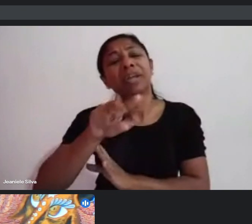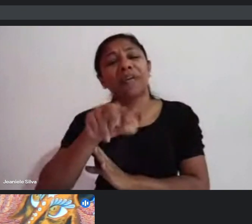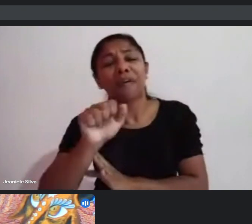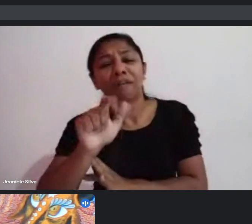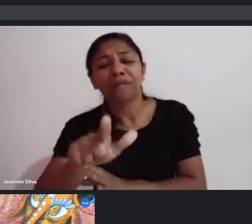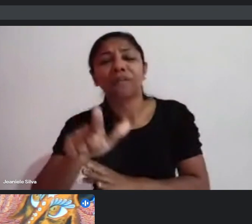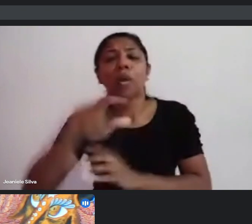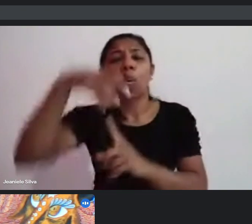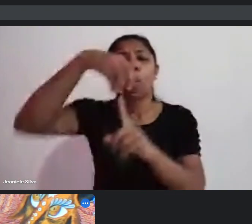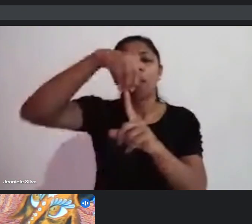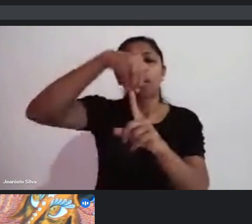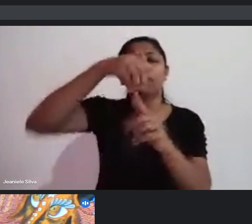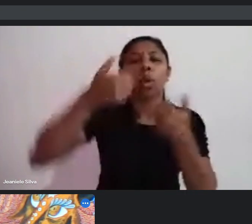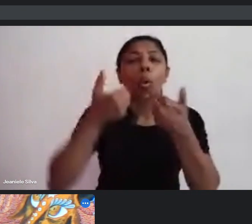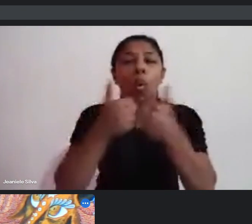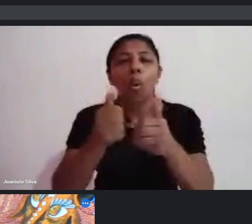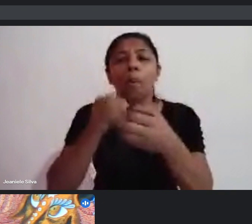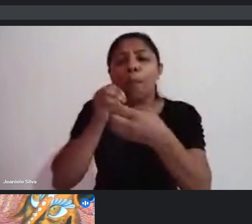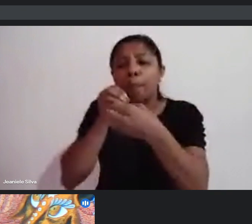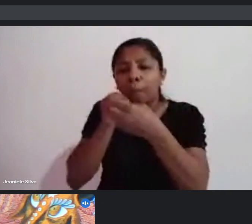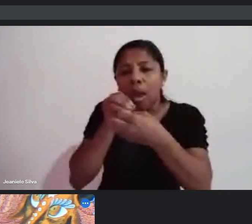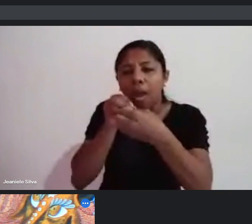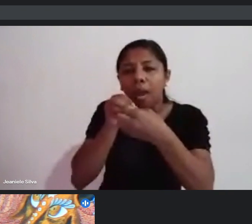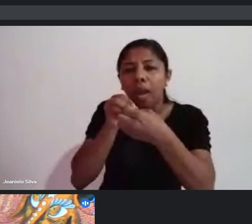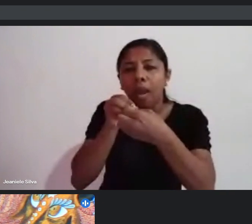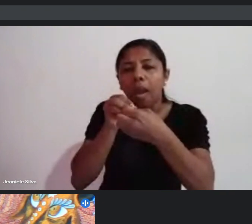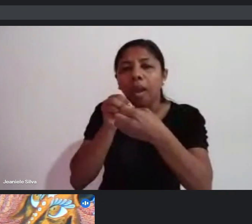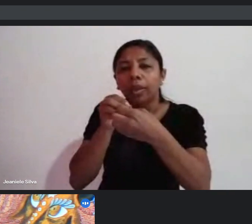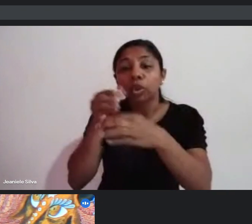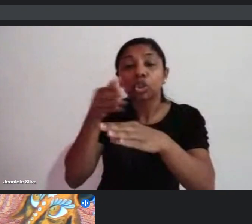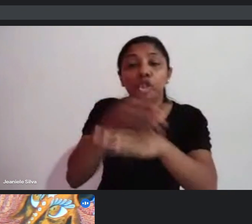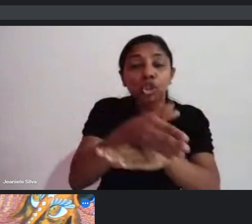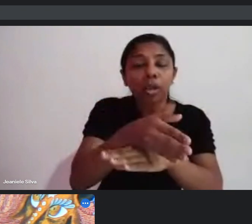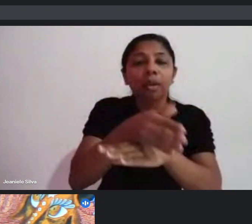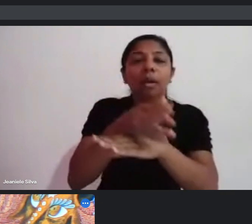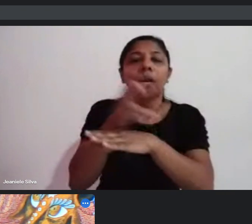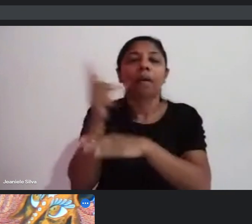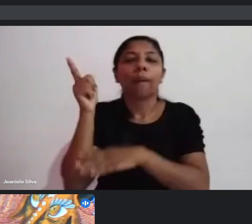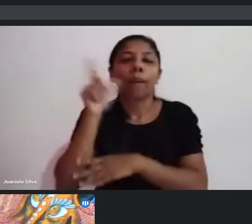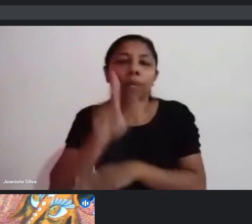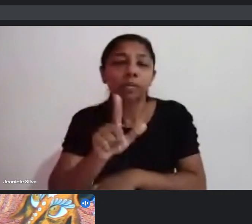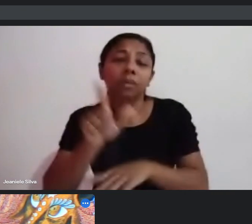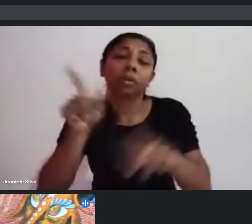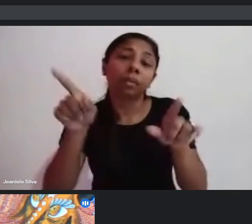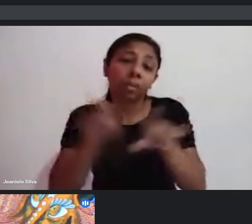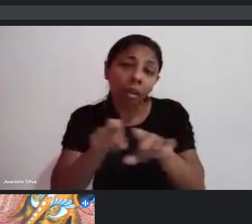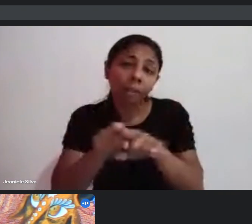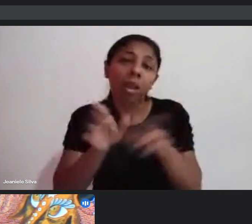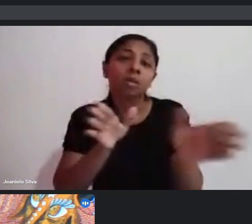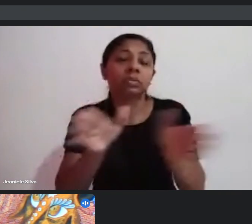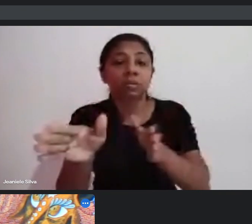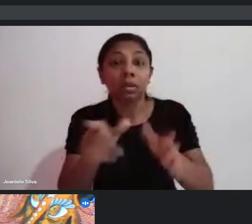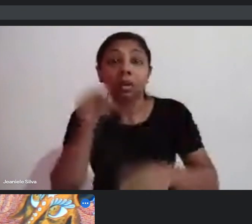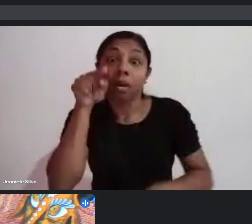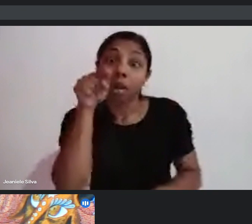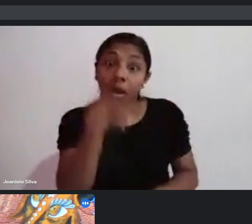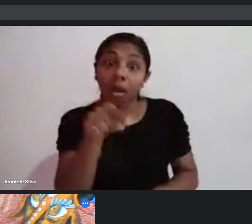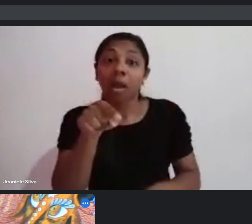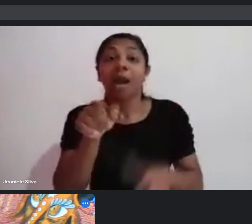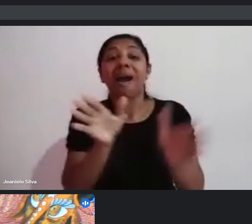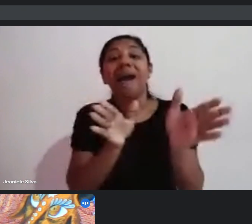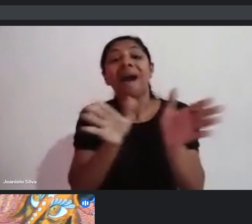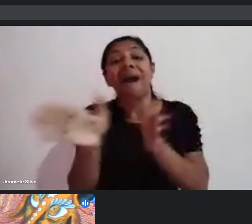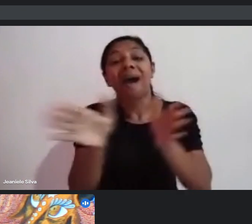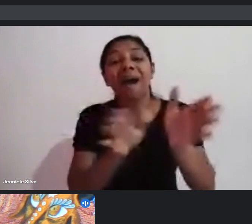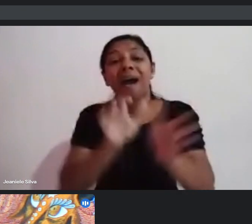ter parado de ônibus perto, para o pessoal conseguir chegar. Sim, também isso é ser acessível. Mas, nesse caso, a acessibilidade